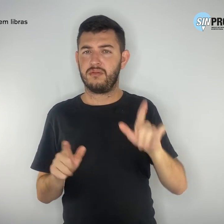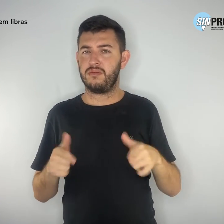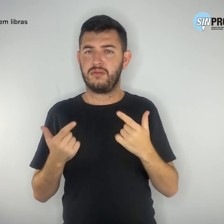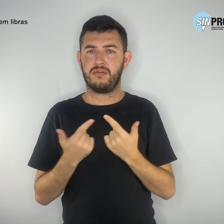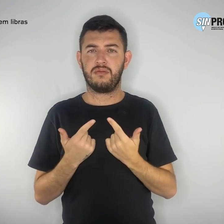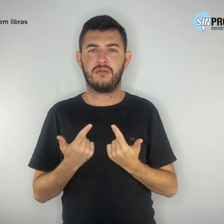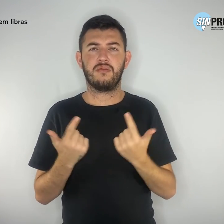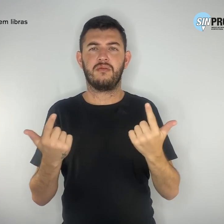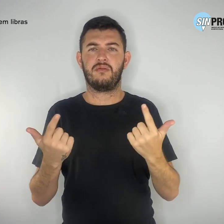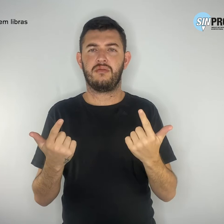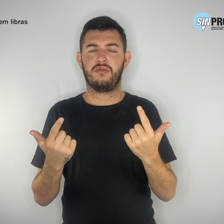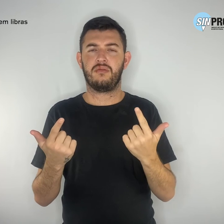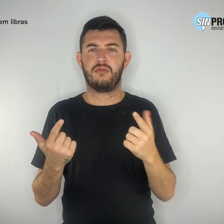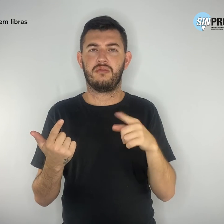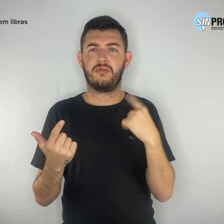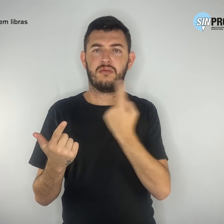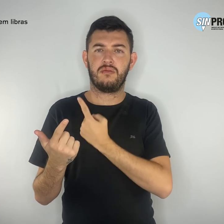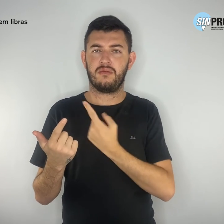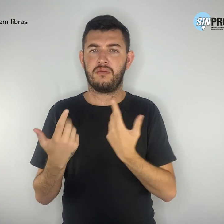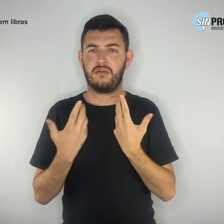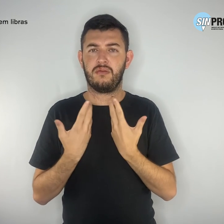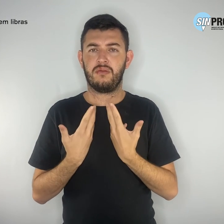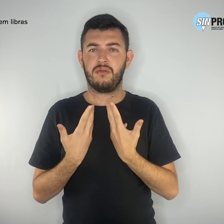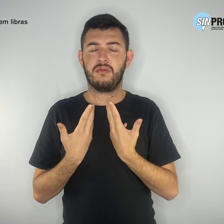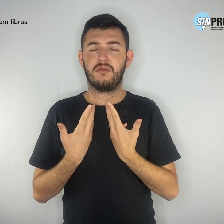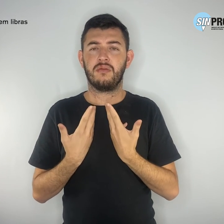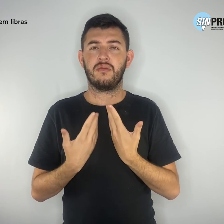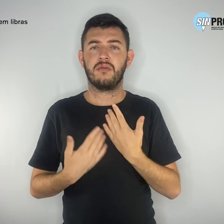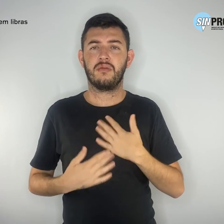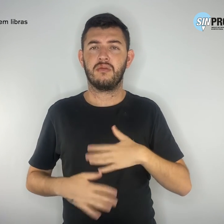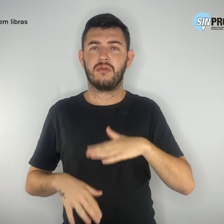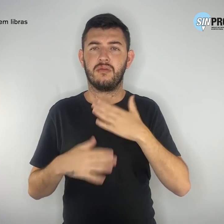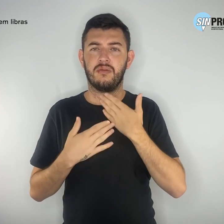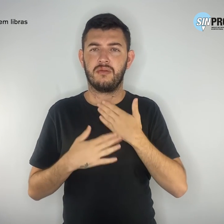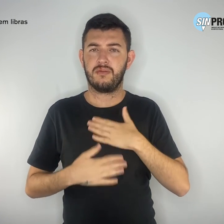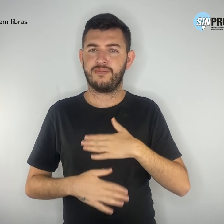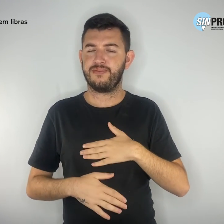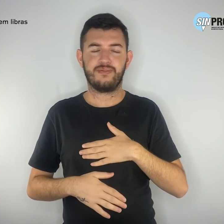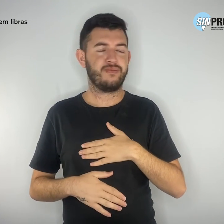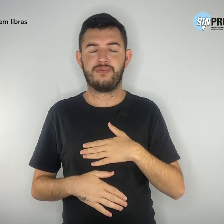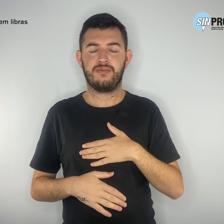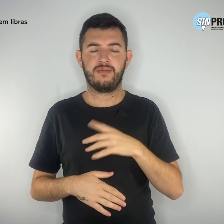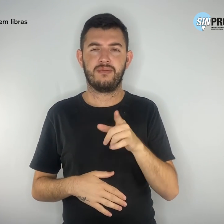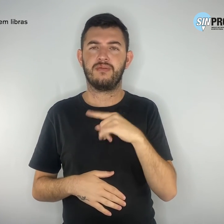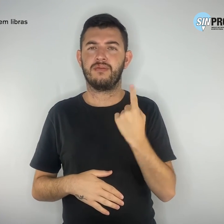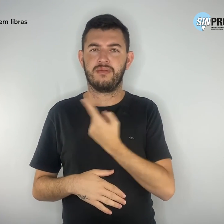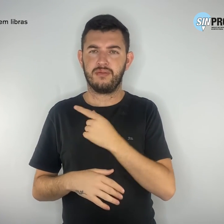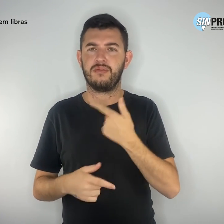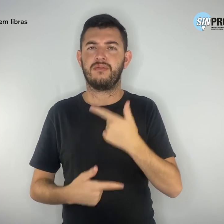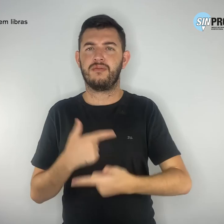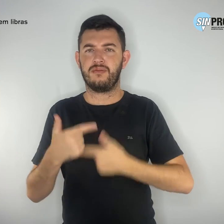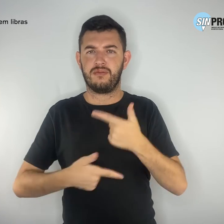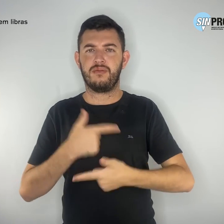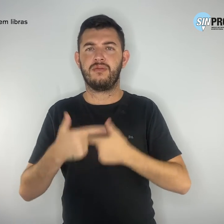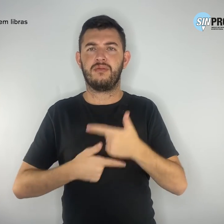Não vamos descansar enquanto os ambientes das escolas do Distrito Federal não